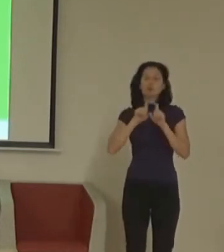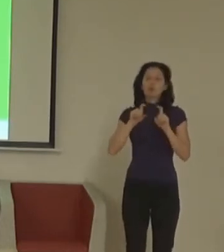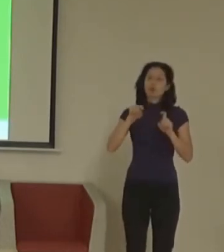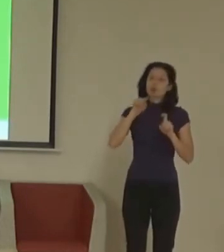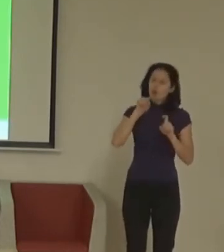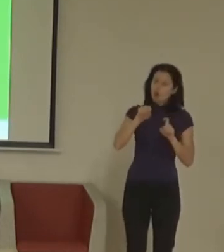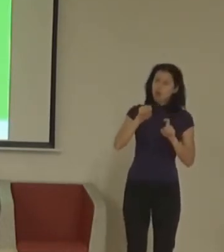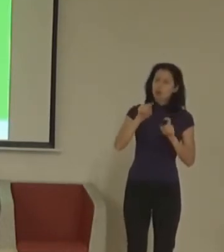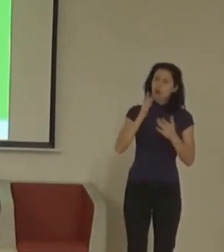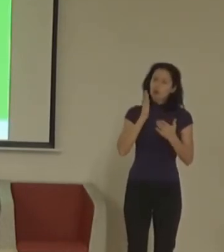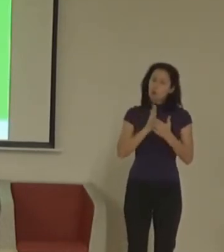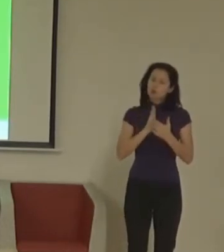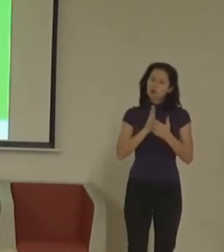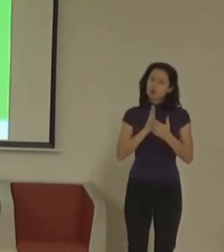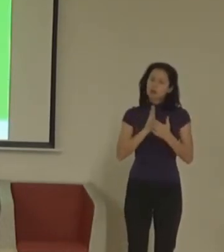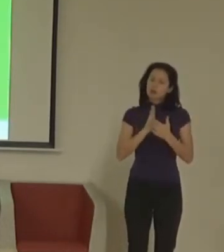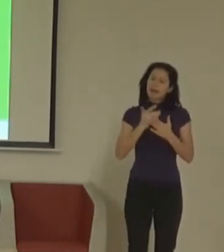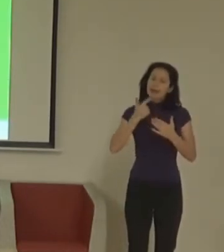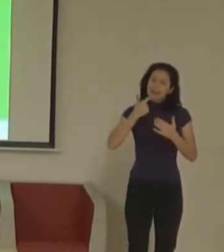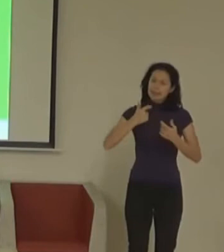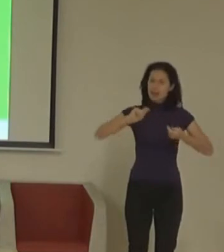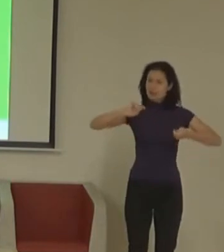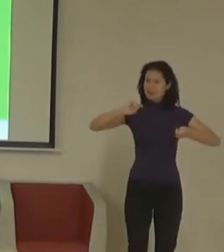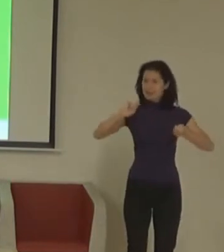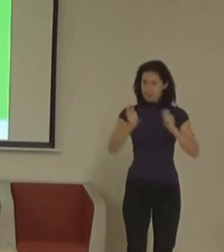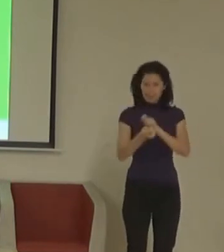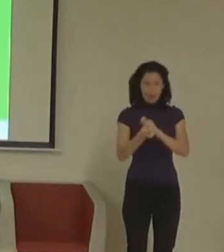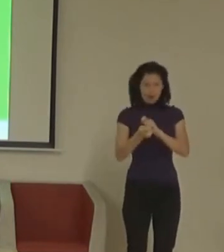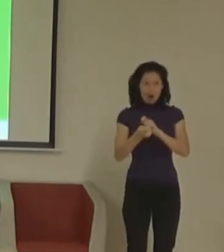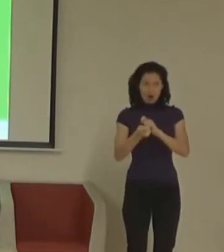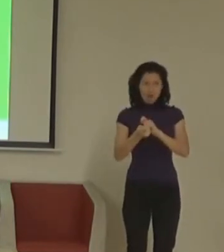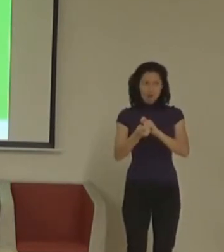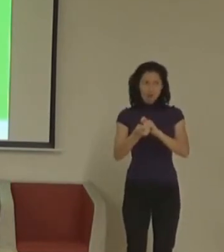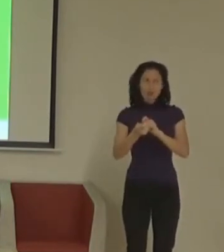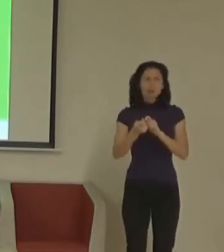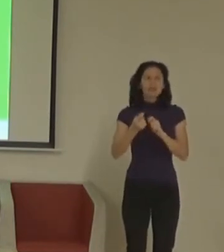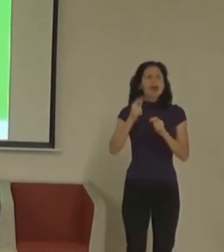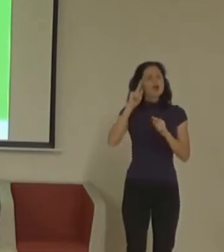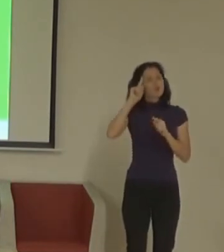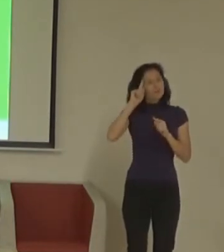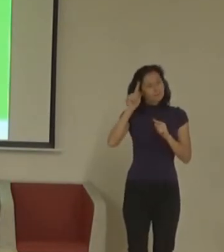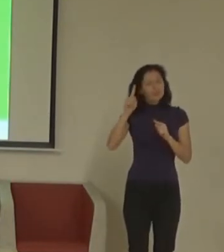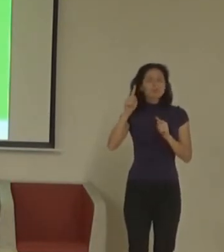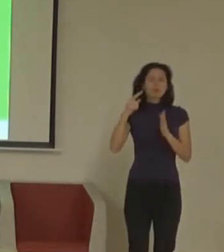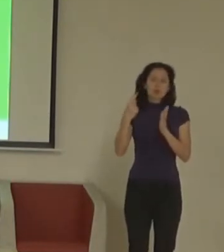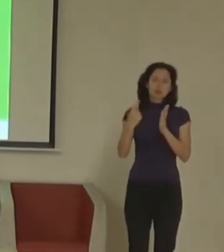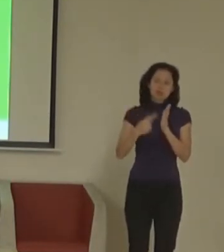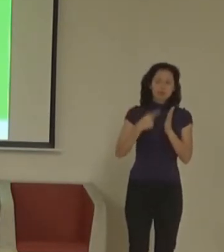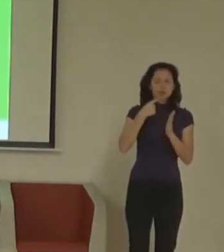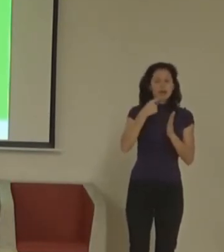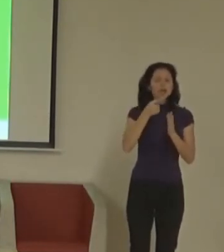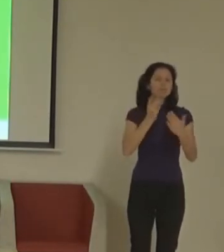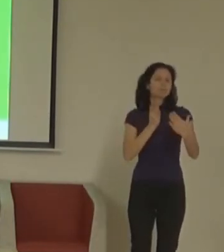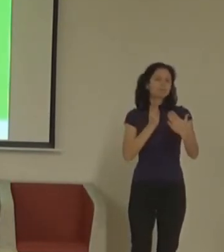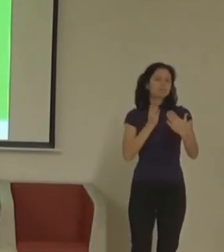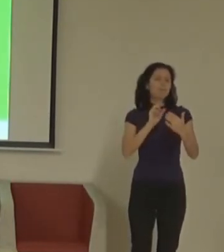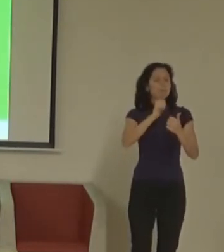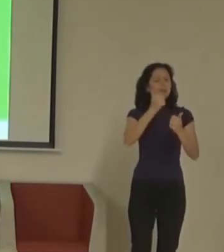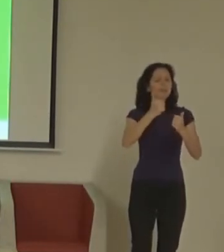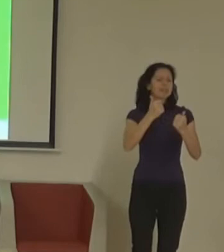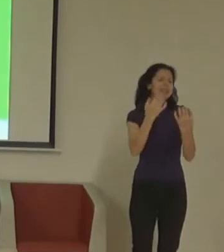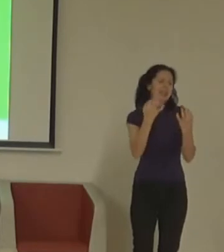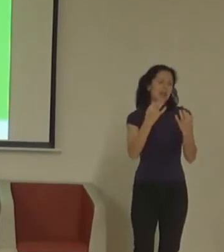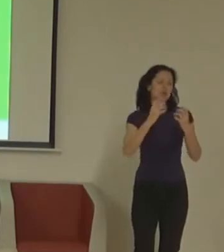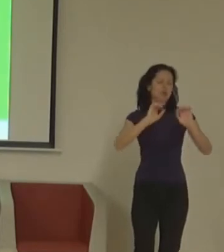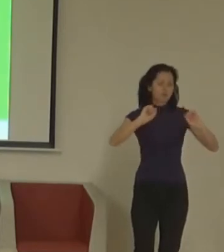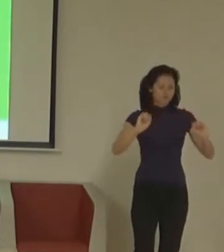začnou hrabat, i když se hrozně často přístupnost vnímá jako něco, co se dá když tak světně vyřešit. A oni